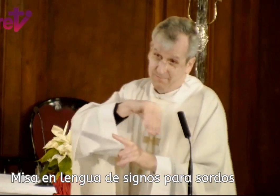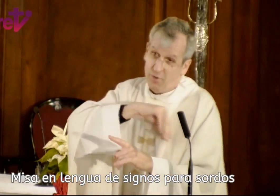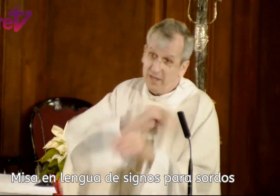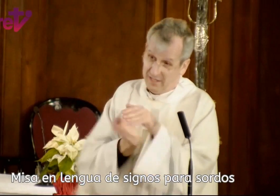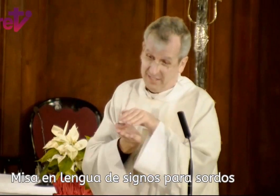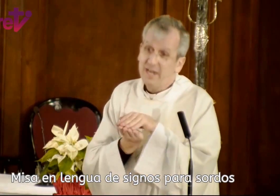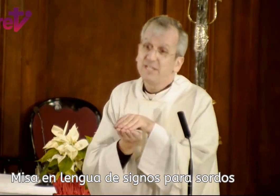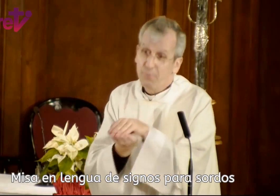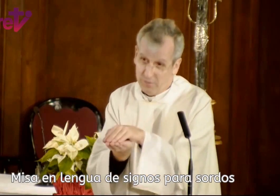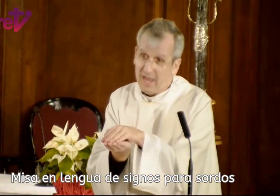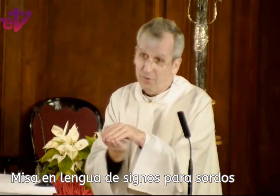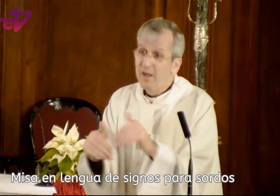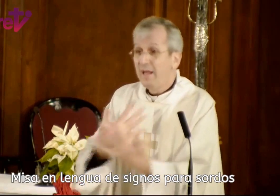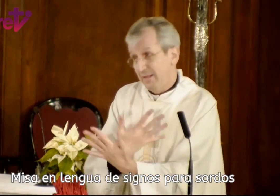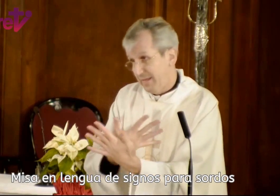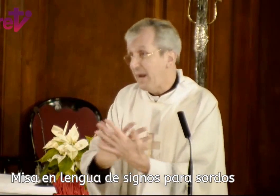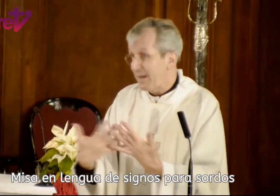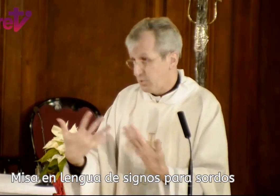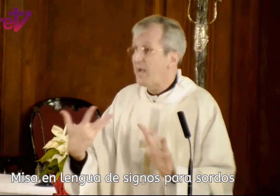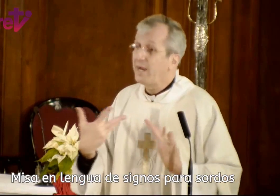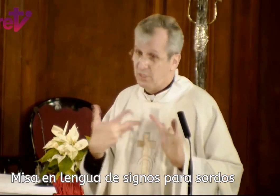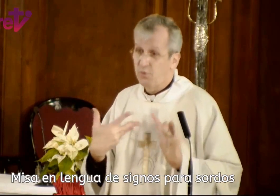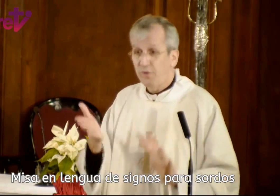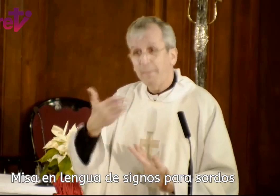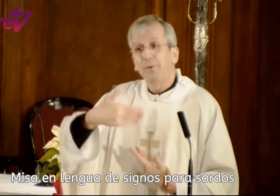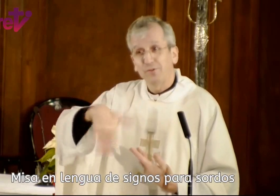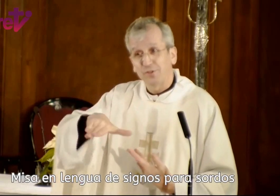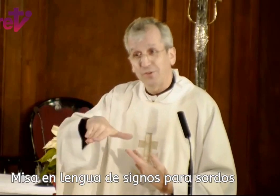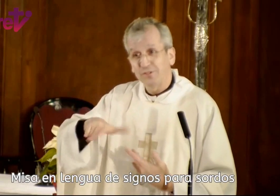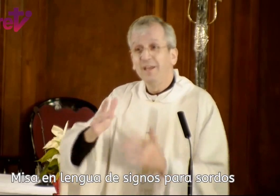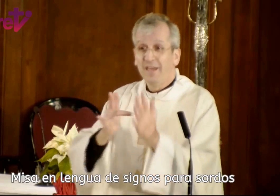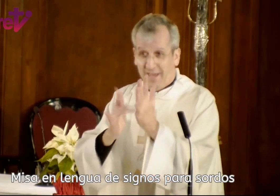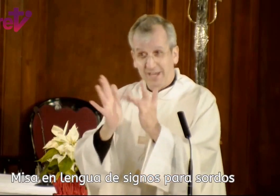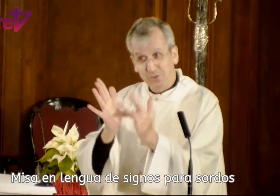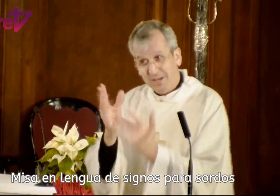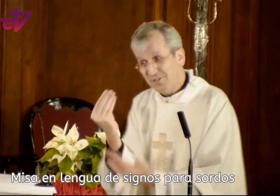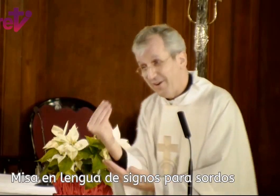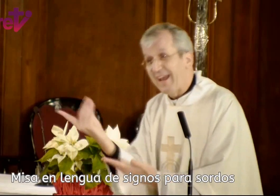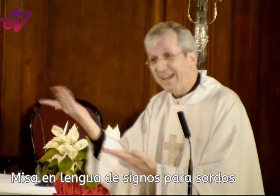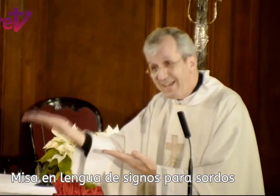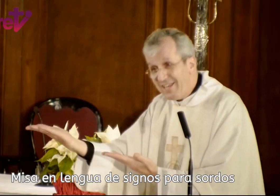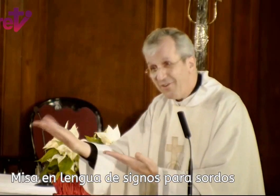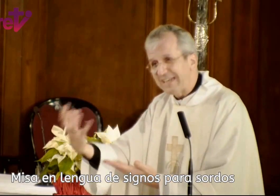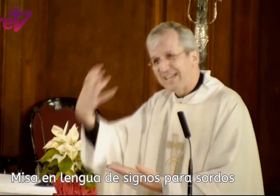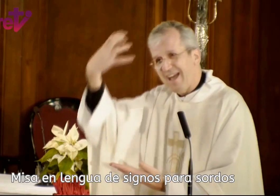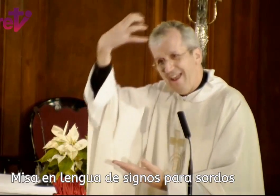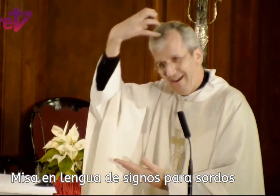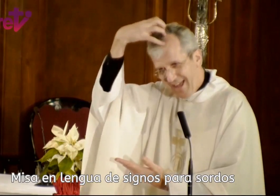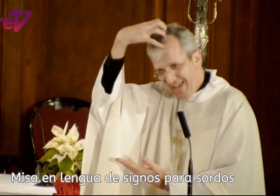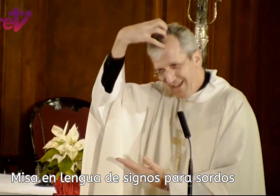morir, ser sepultado, derramar su sangre, sufrir por nosotros. Jesucristo en aquel niño está el rey,